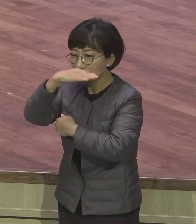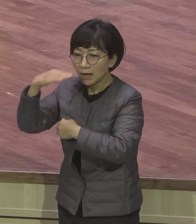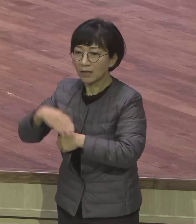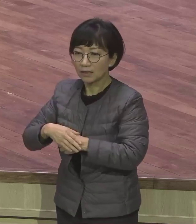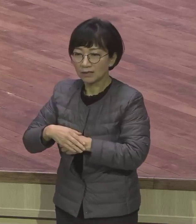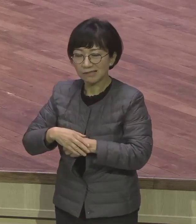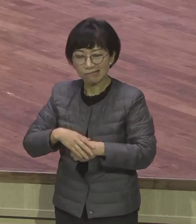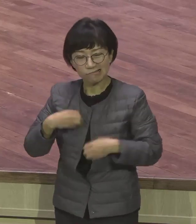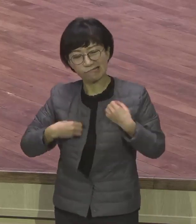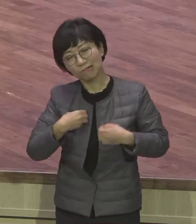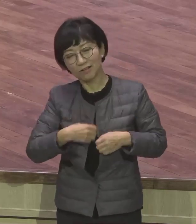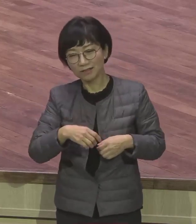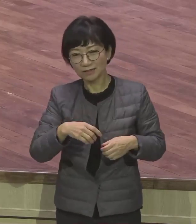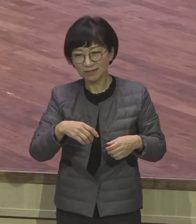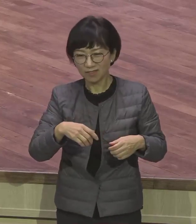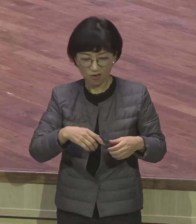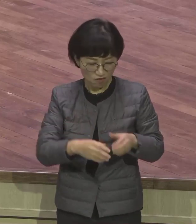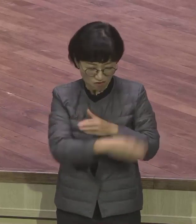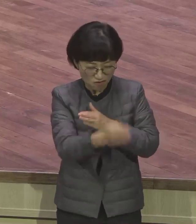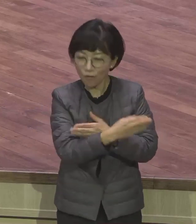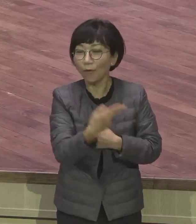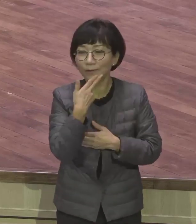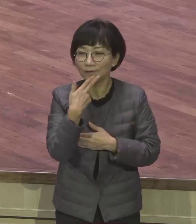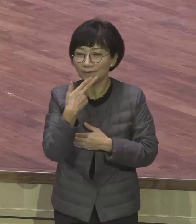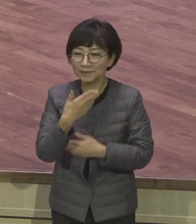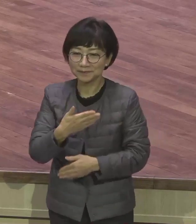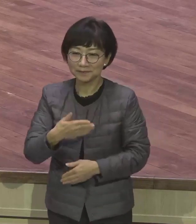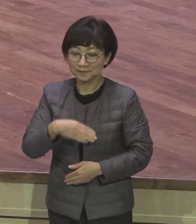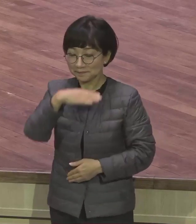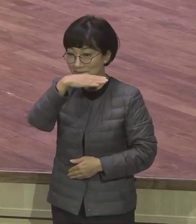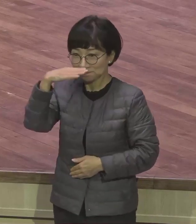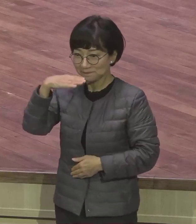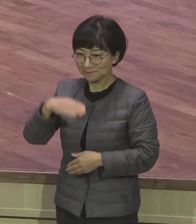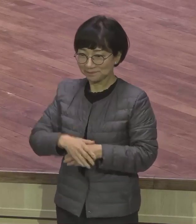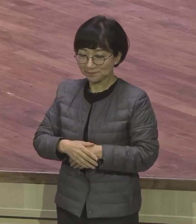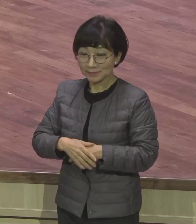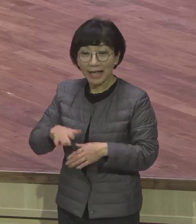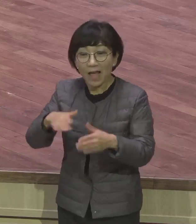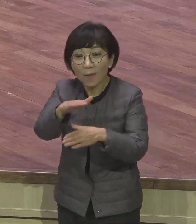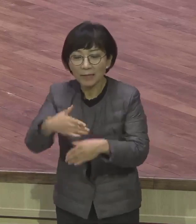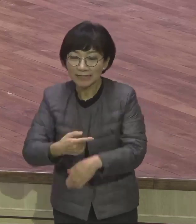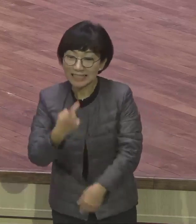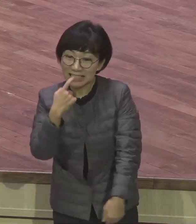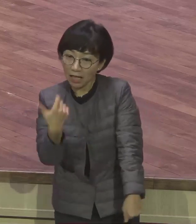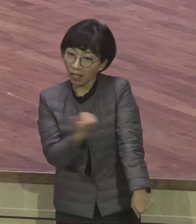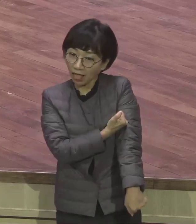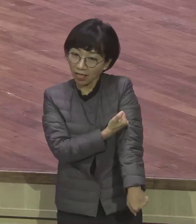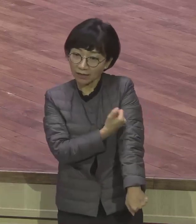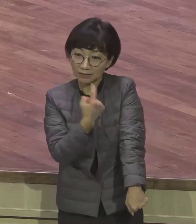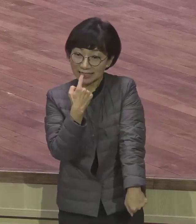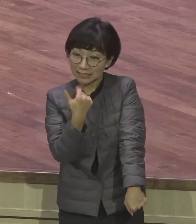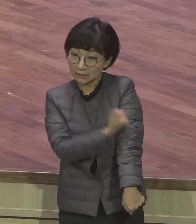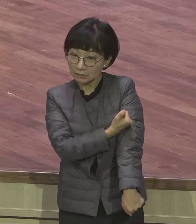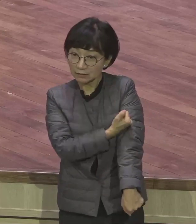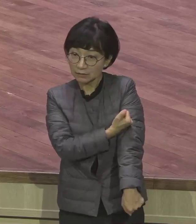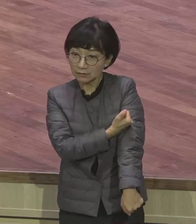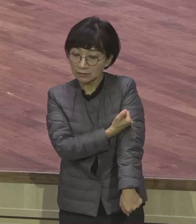아시겠어요? 마약을 받으면 마약을 맞으면 이게 뭐 손이 짤리도